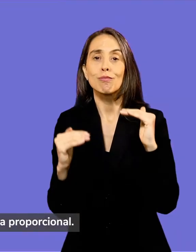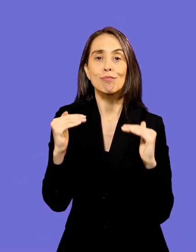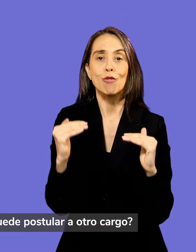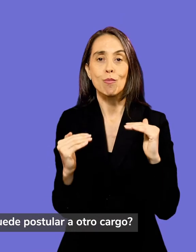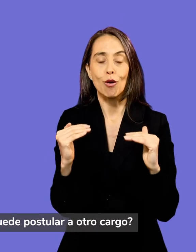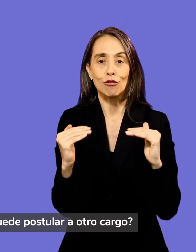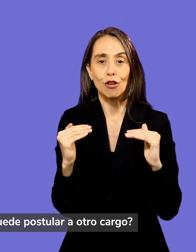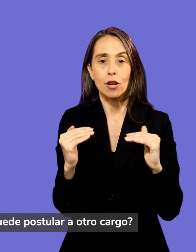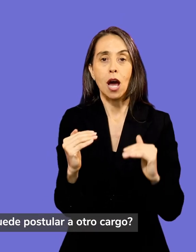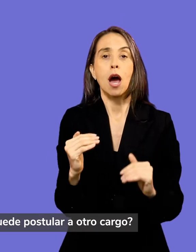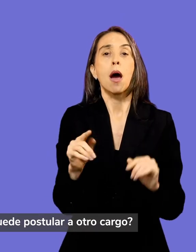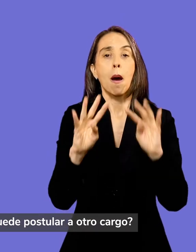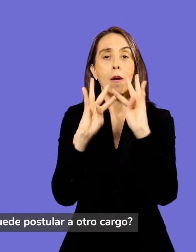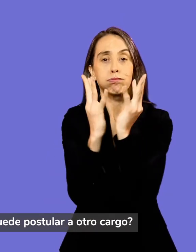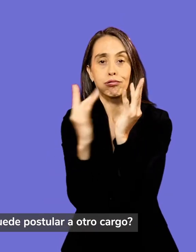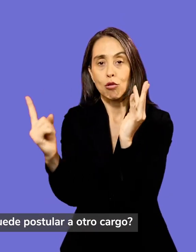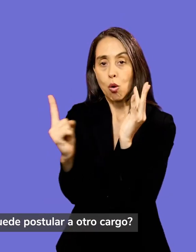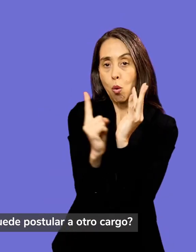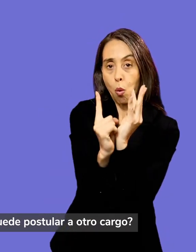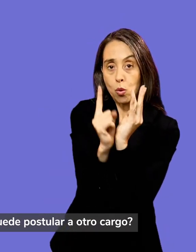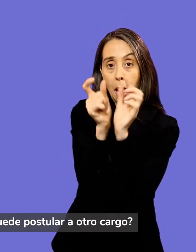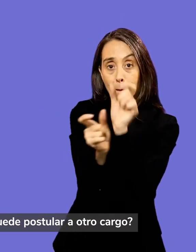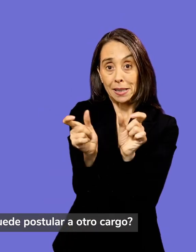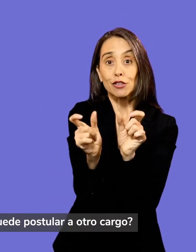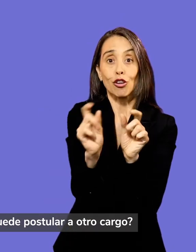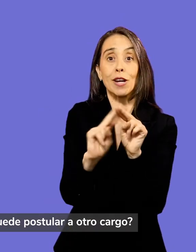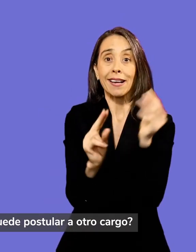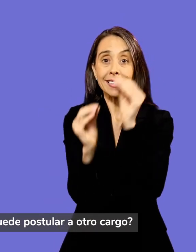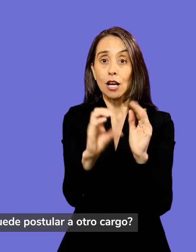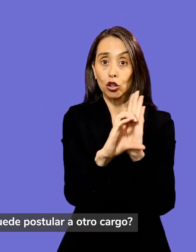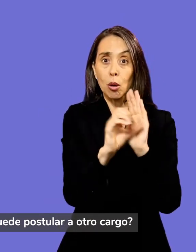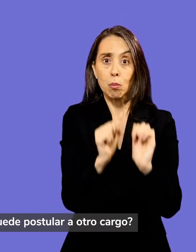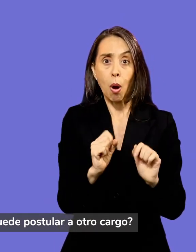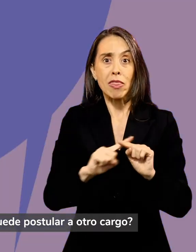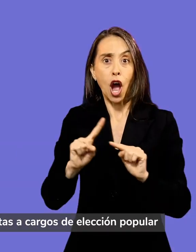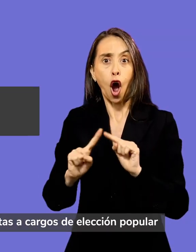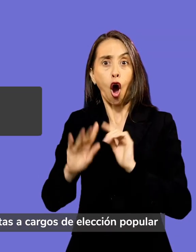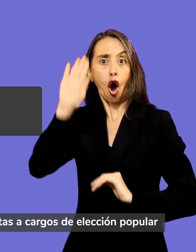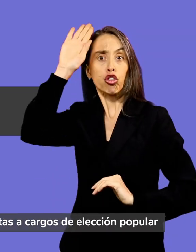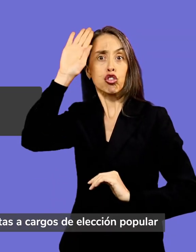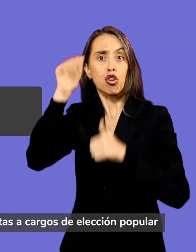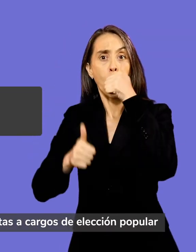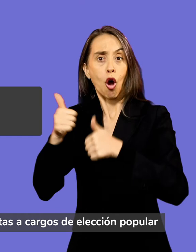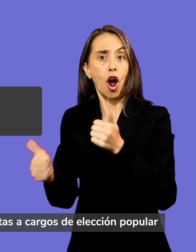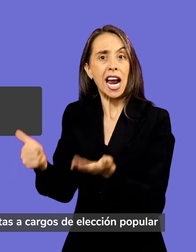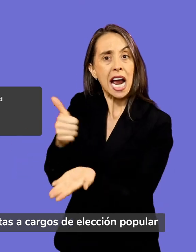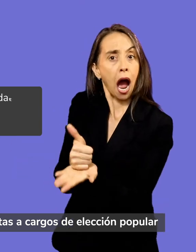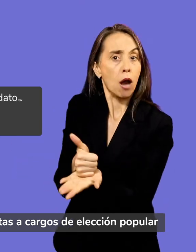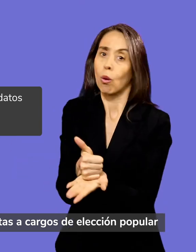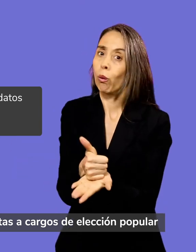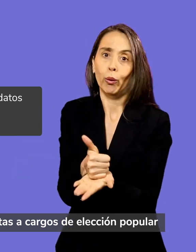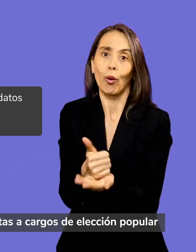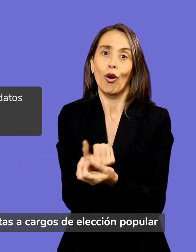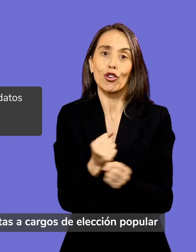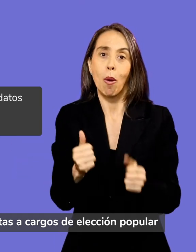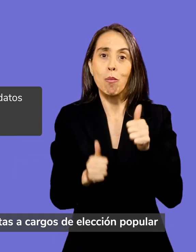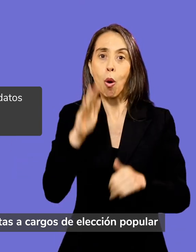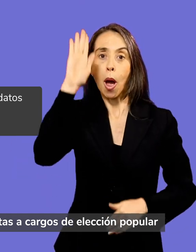¿Un convencional constituyente puede postular otro cargo? No. No podrán ser candidatas o candidatos